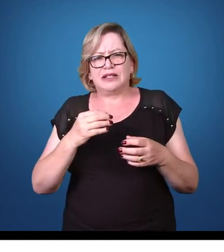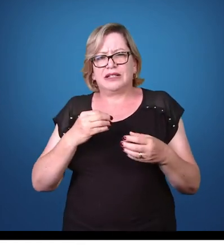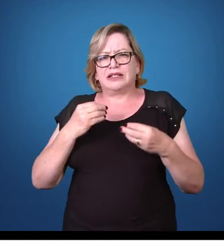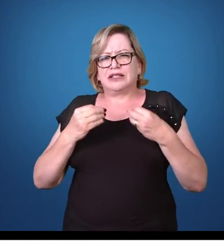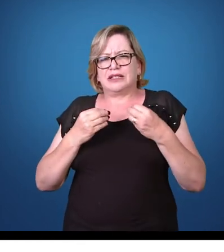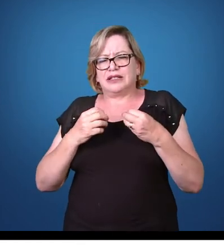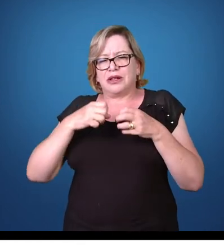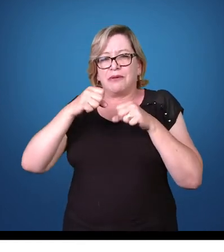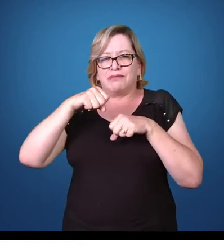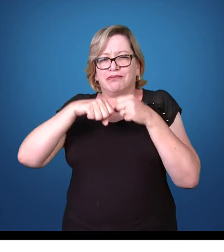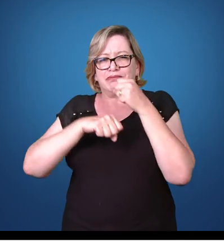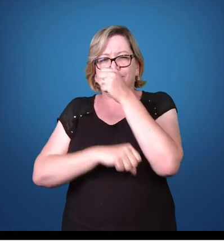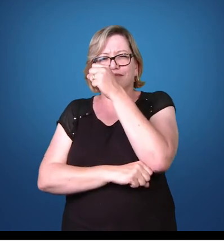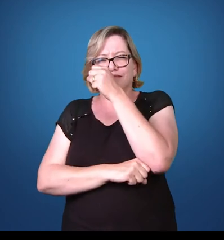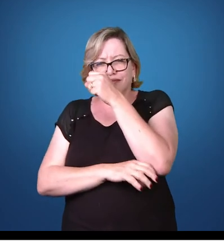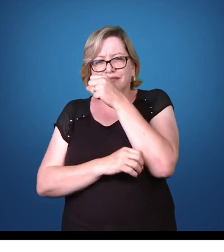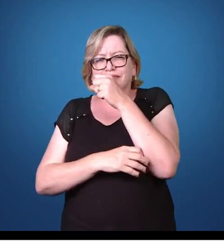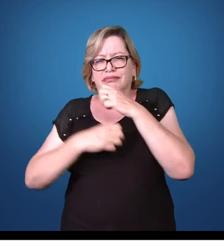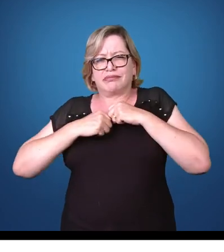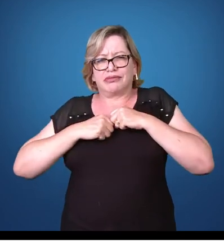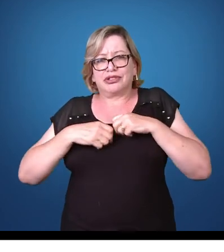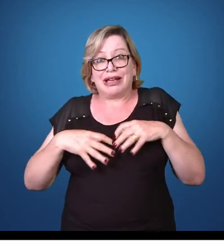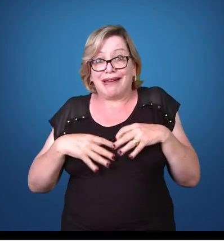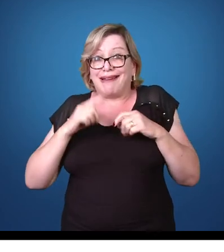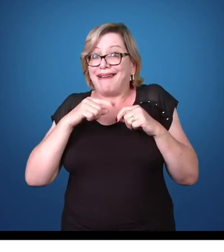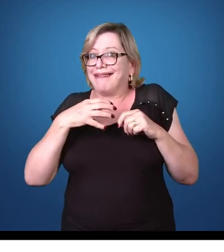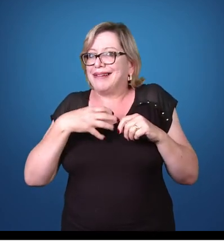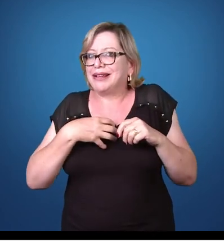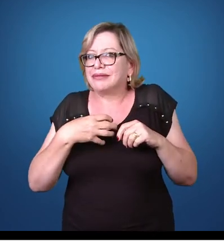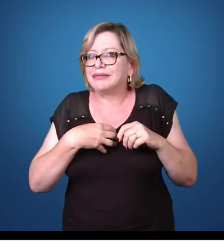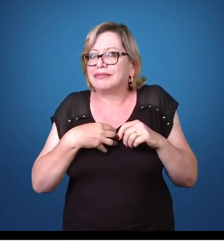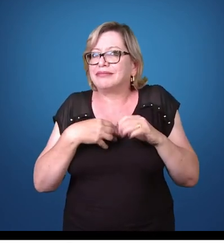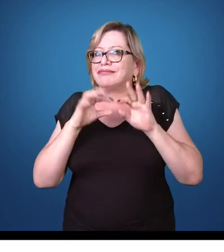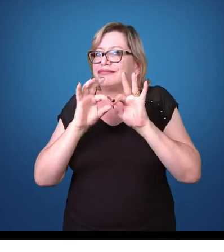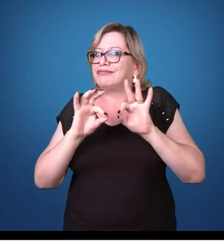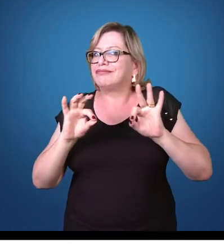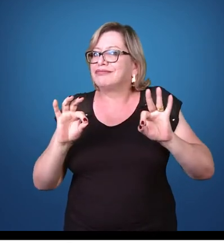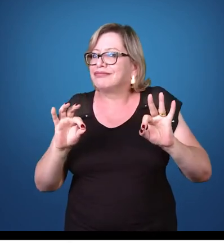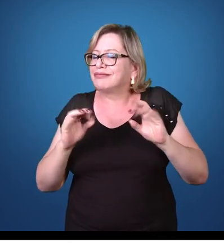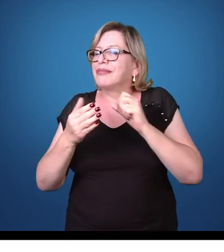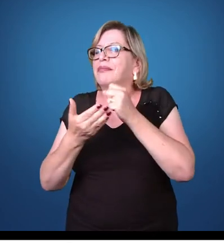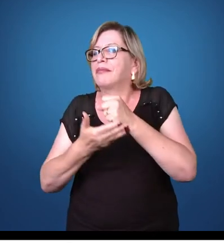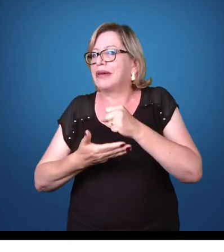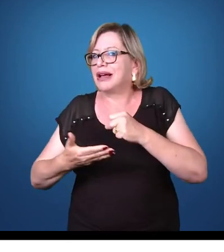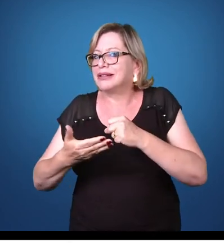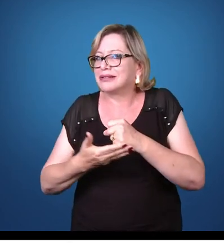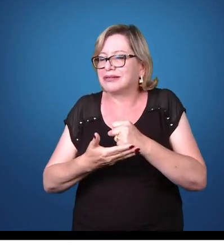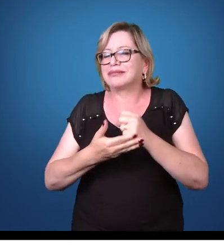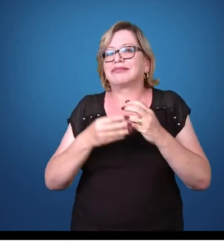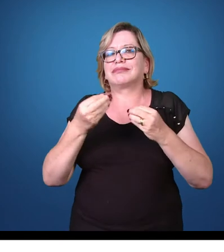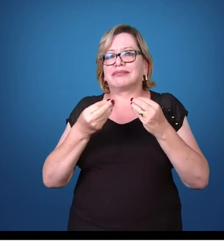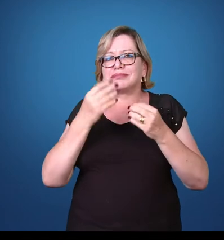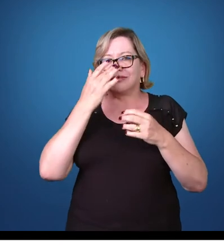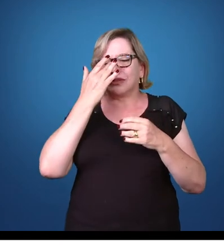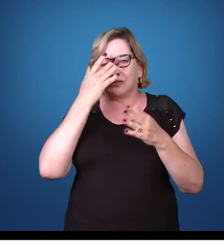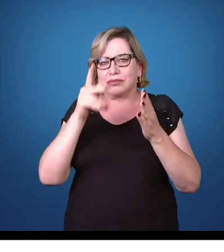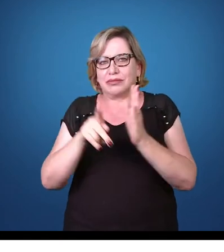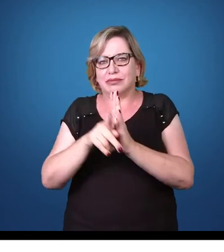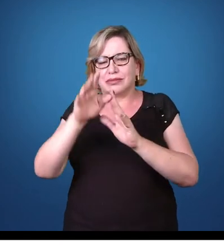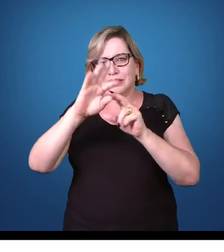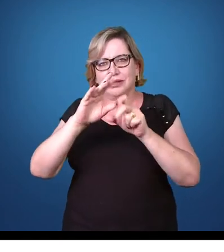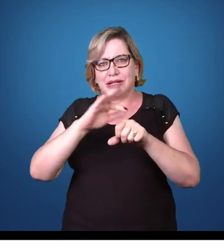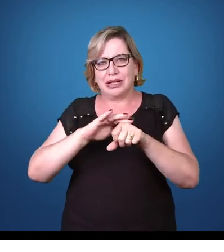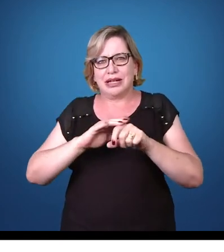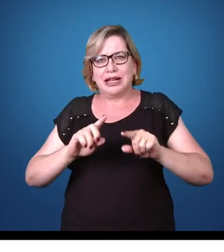flatulência, diarreias, esses são os sintomas mais básicos da Giardia.